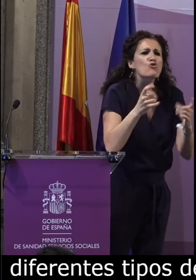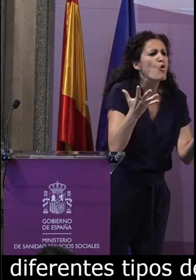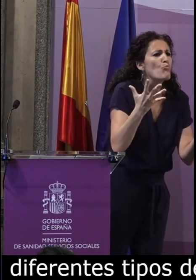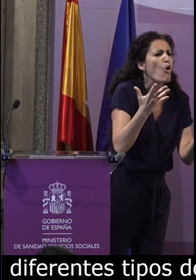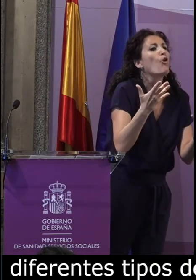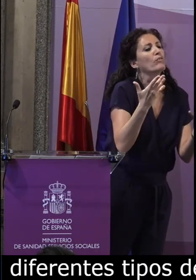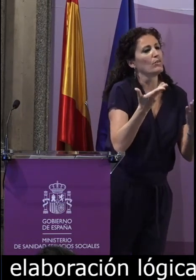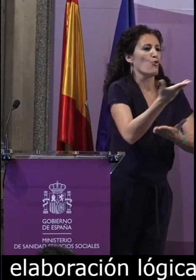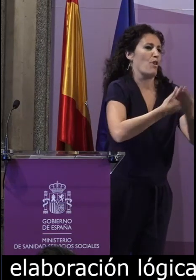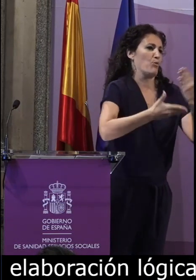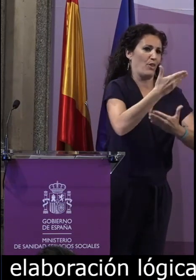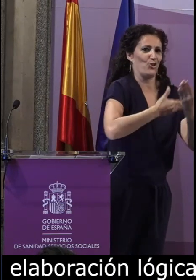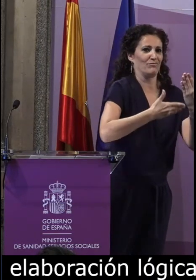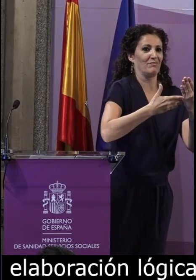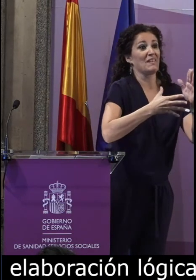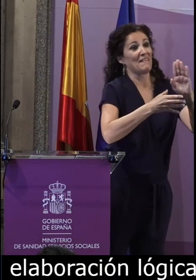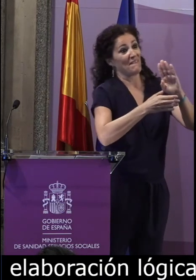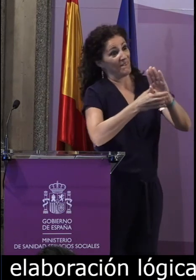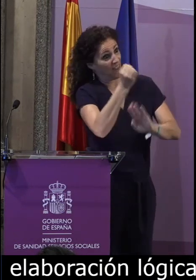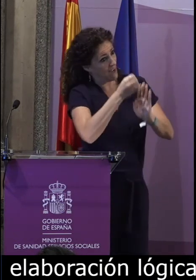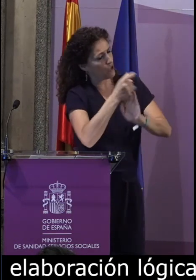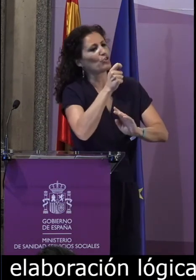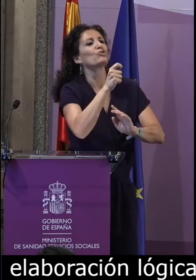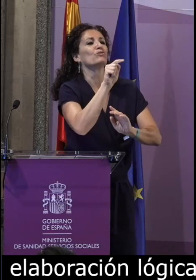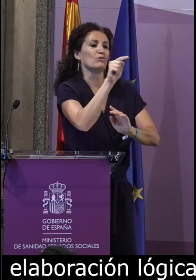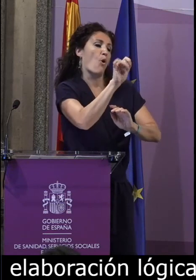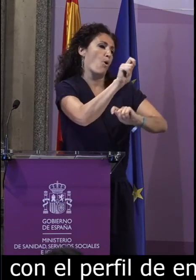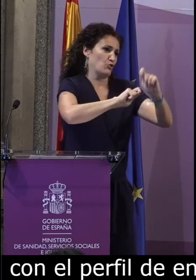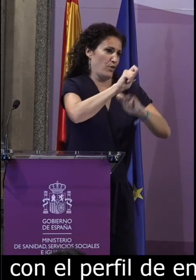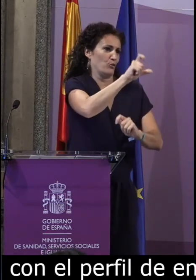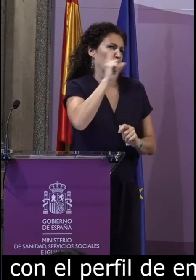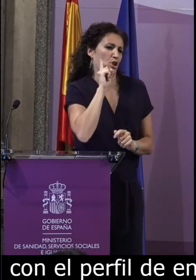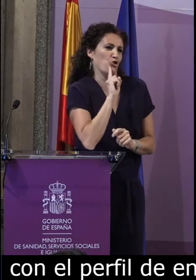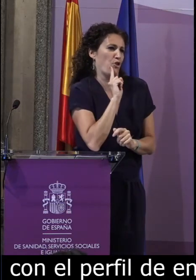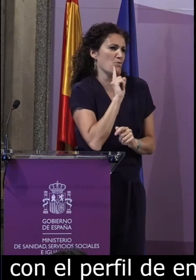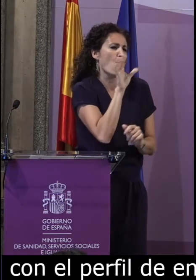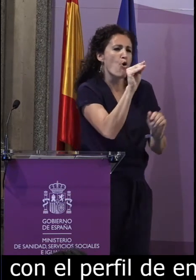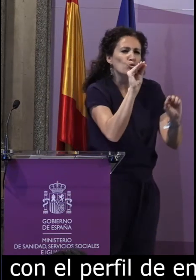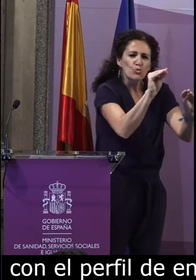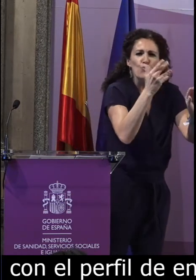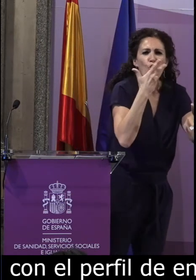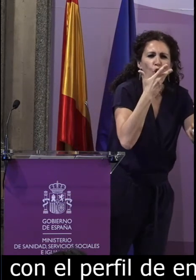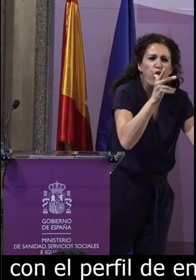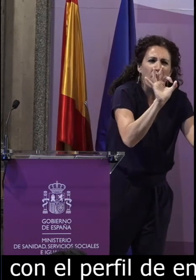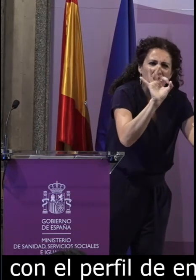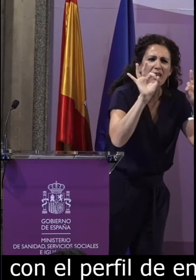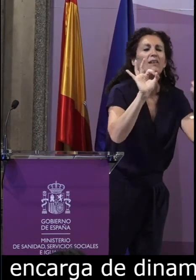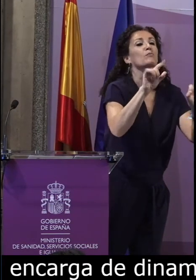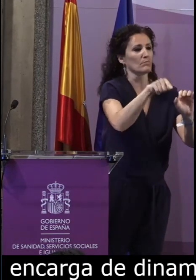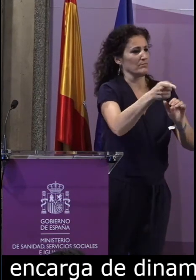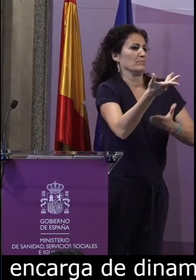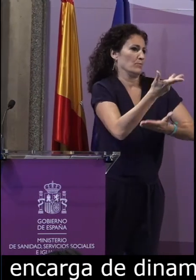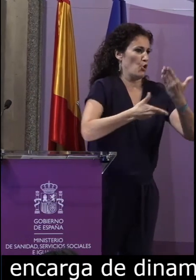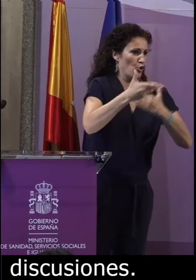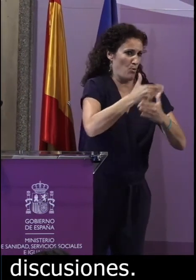dinamizar esas conversaciones, esas discusiones. La selección de dichos informantes y de